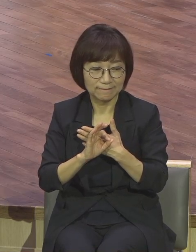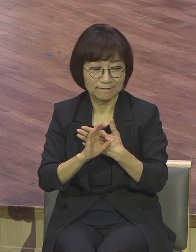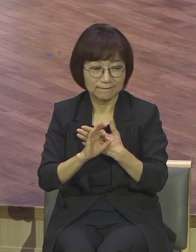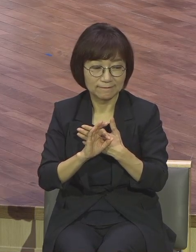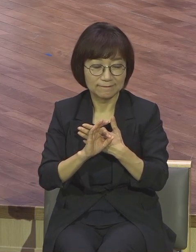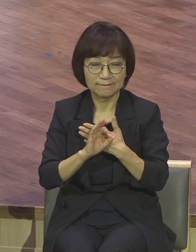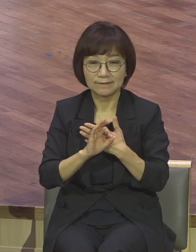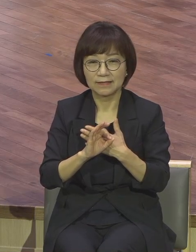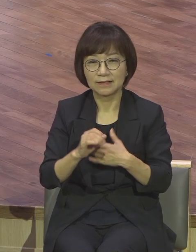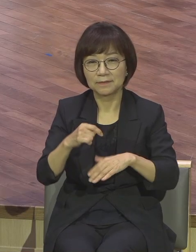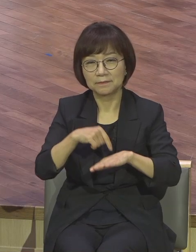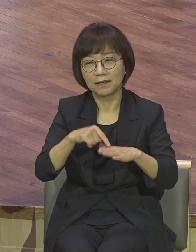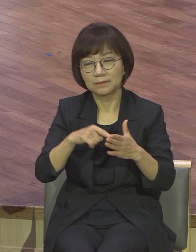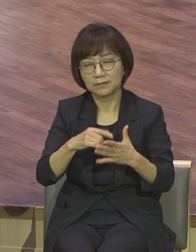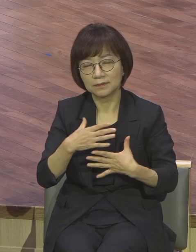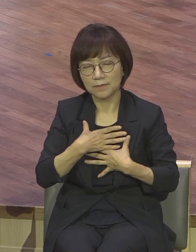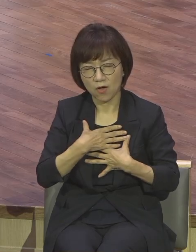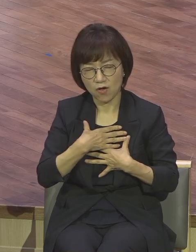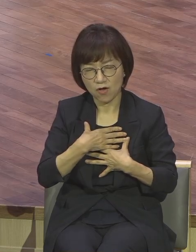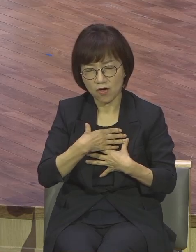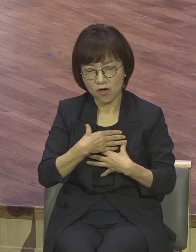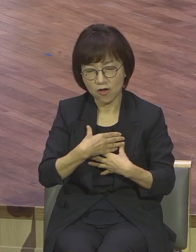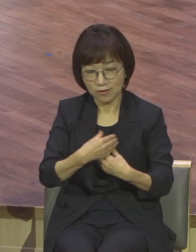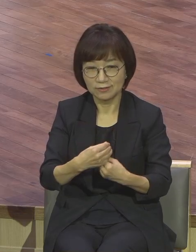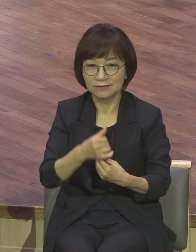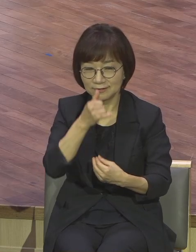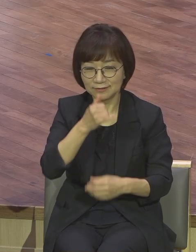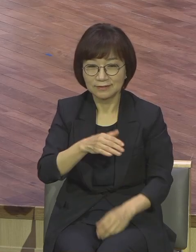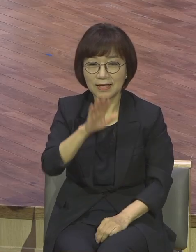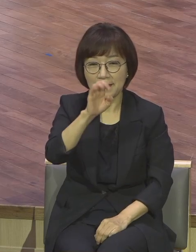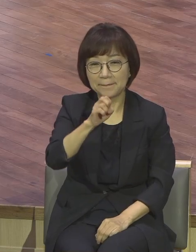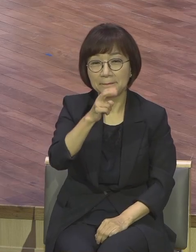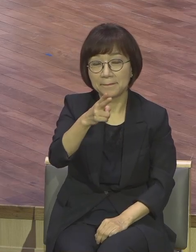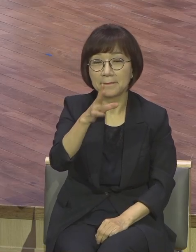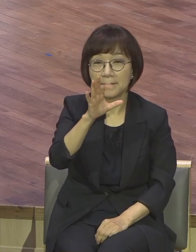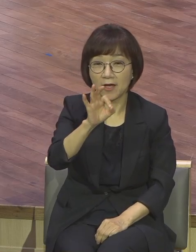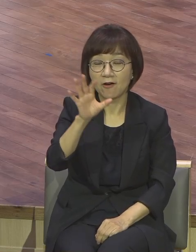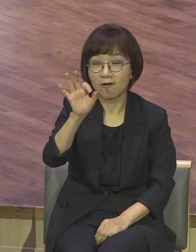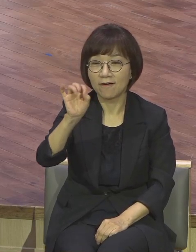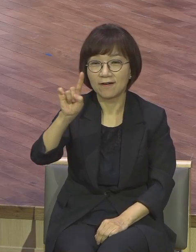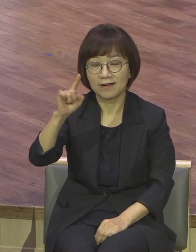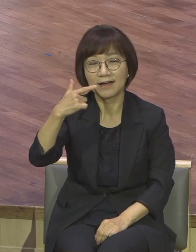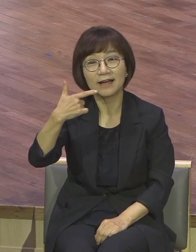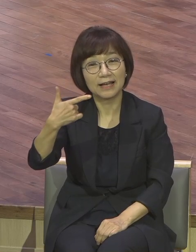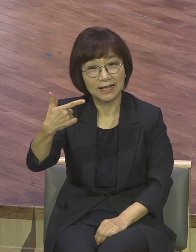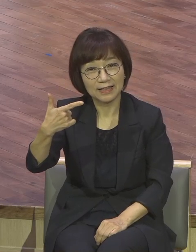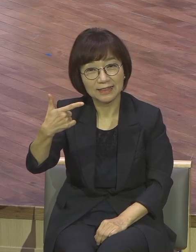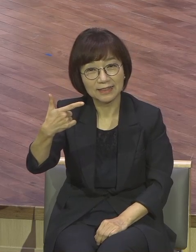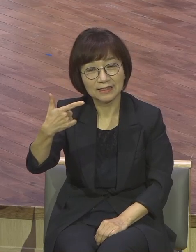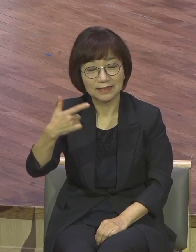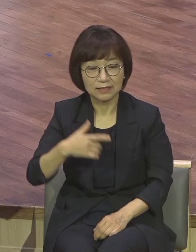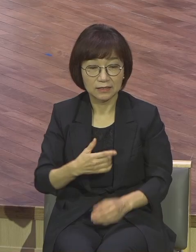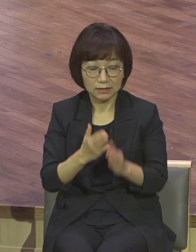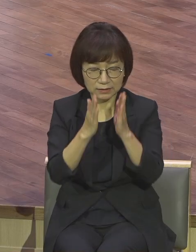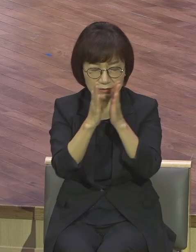평안이에요 가장 큰 특징입니다 평안입니다 기도 안 하면 불안해요 저도 마찬가지